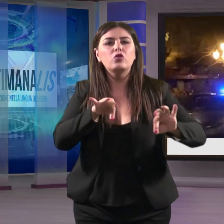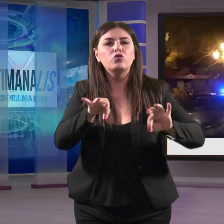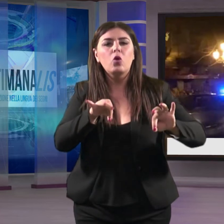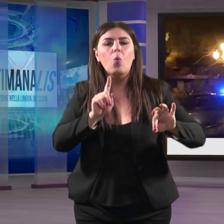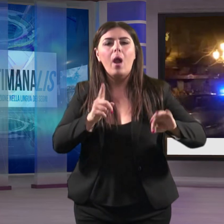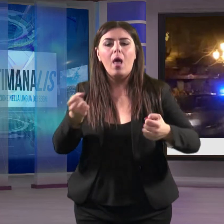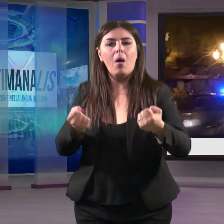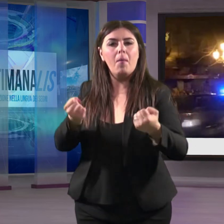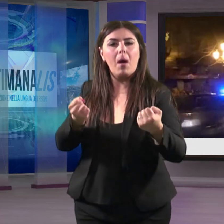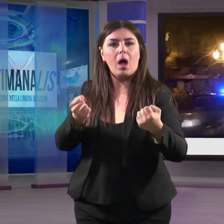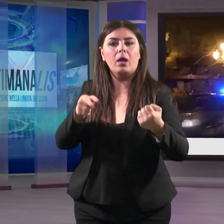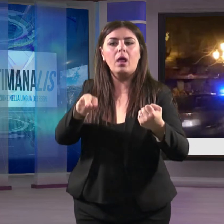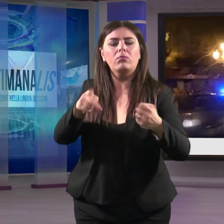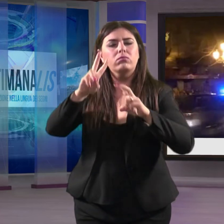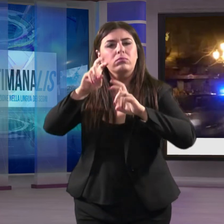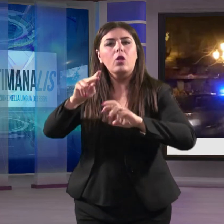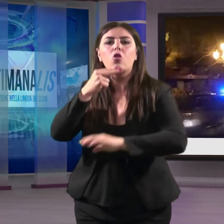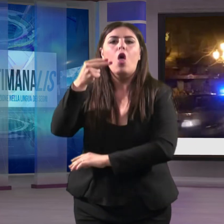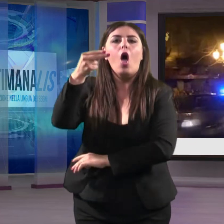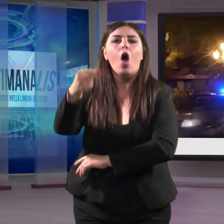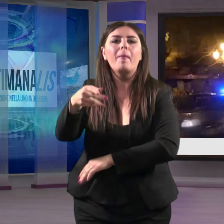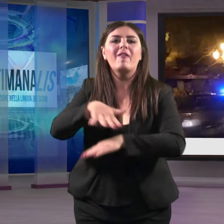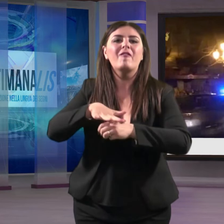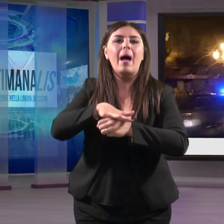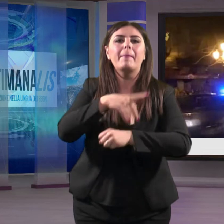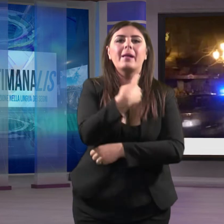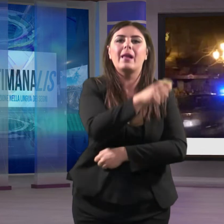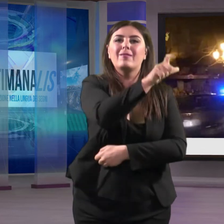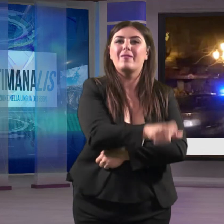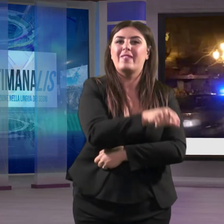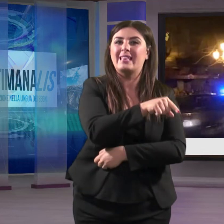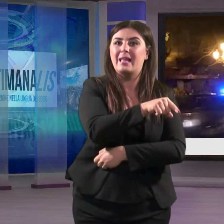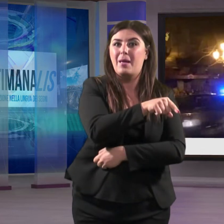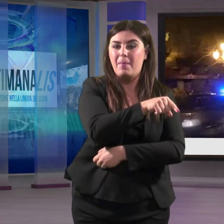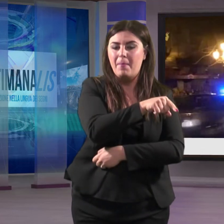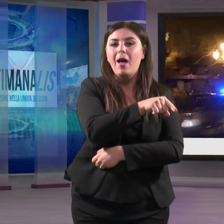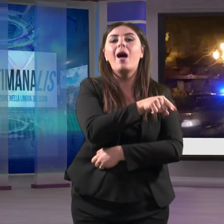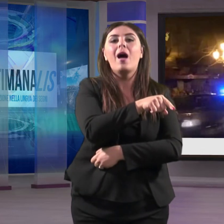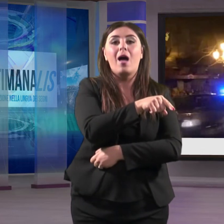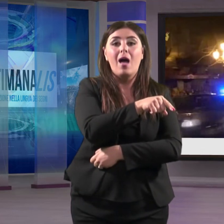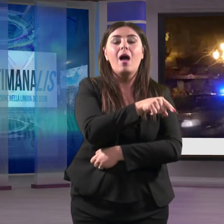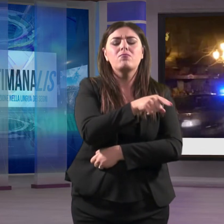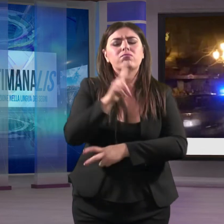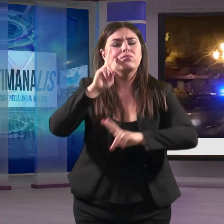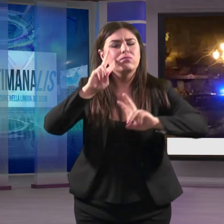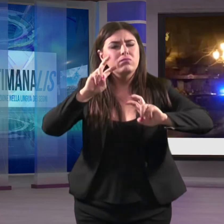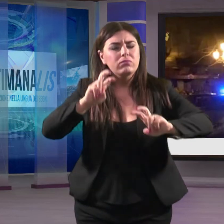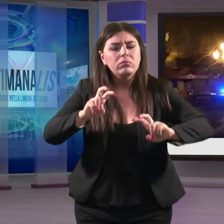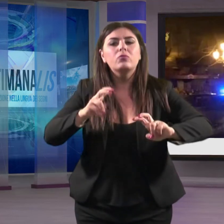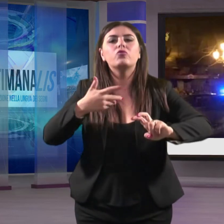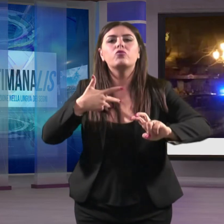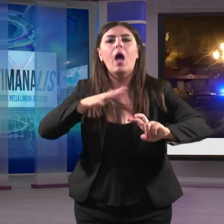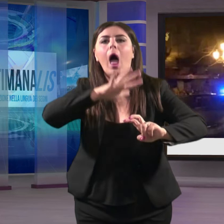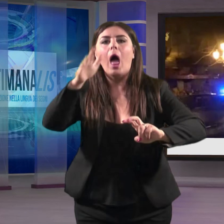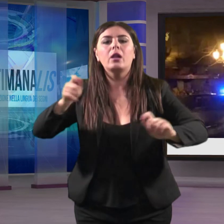autovettura, intestata ad un familiare della vittima. Ciò ha permesso di accertare molti episodi